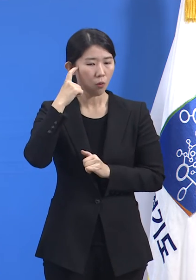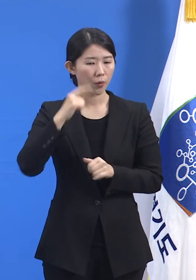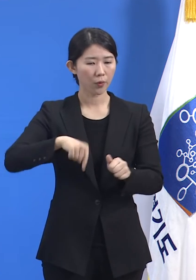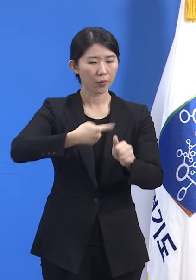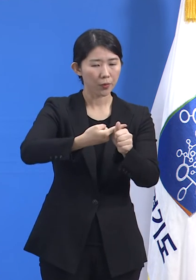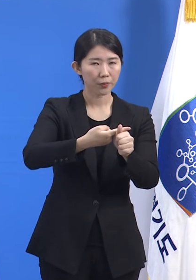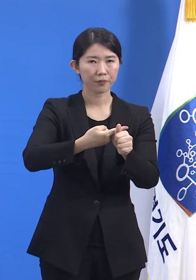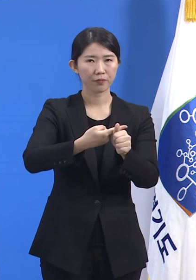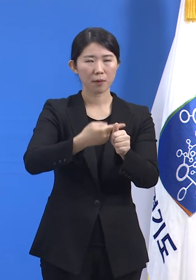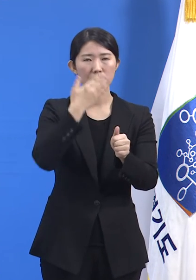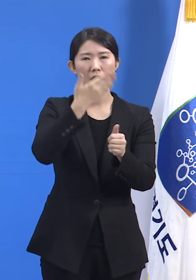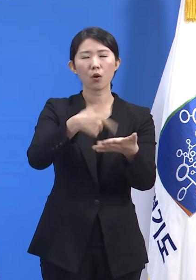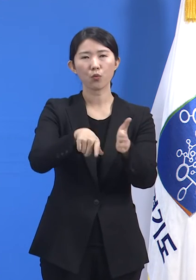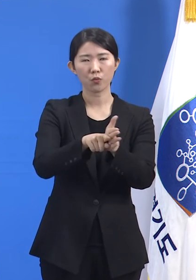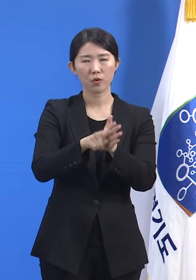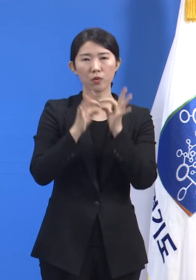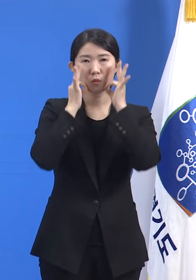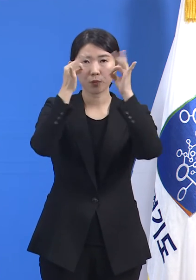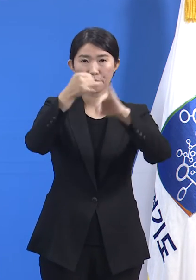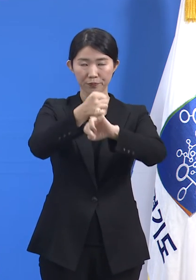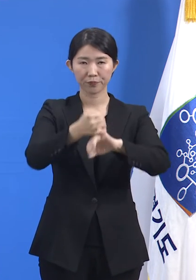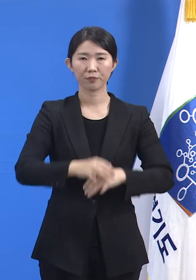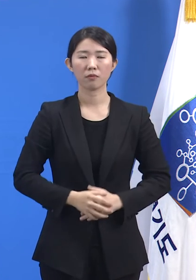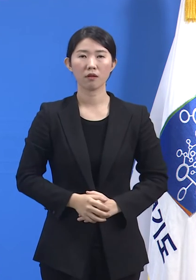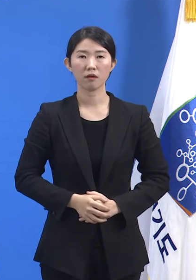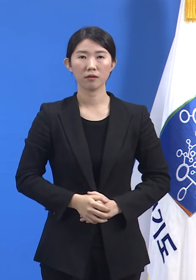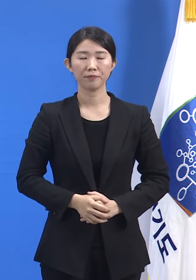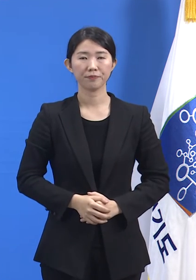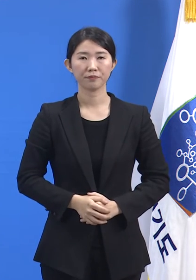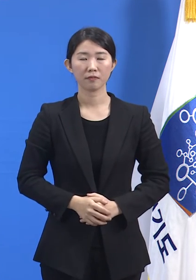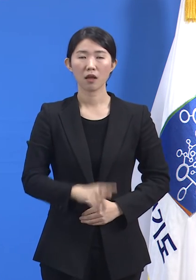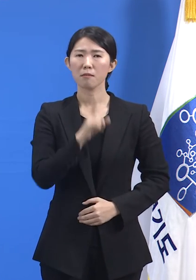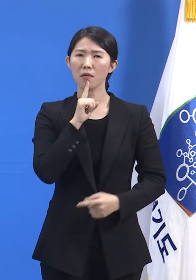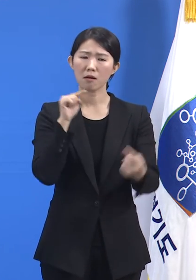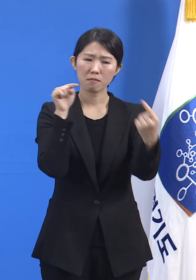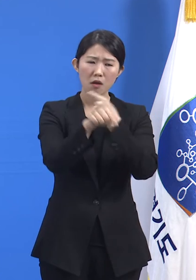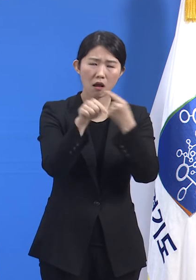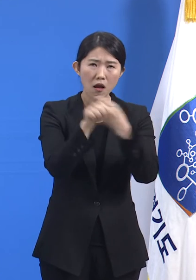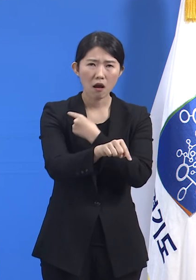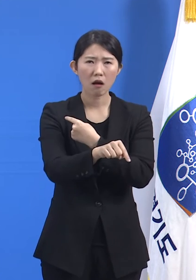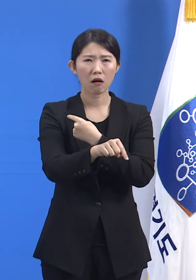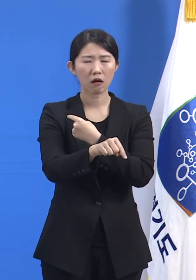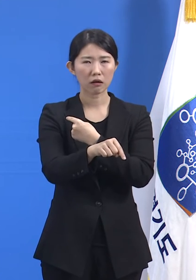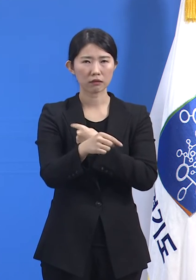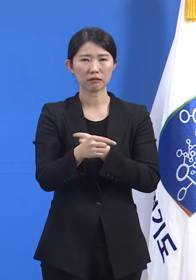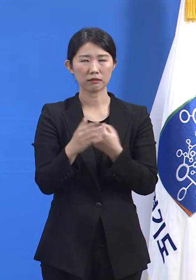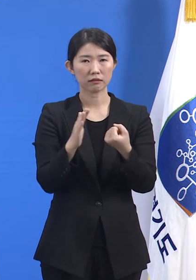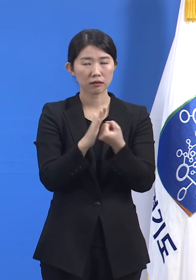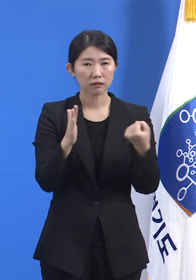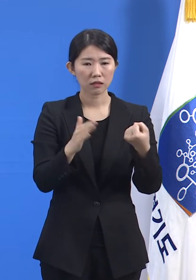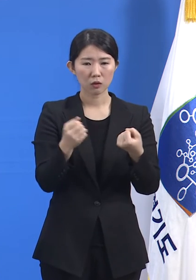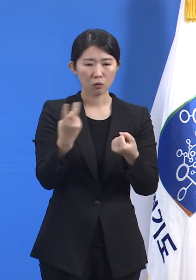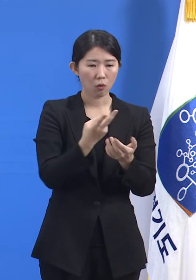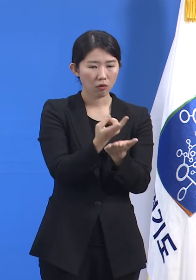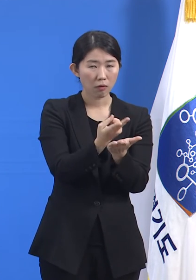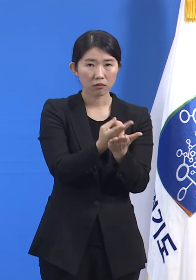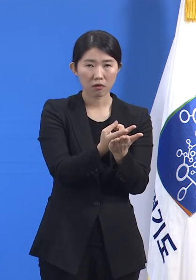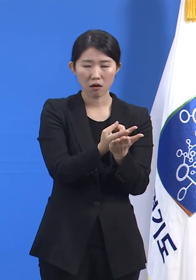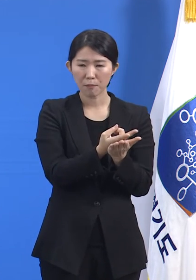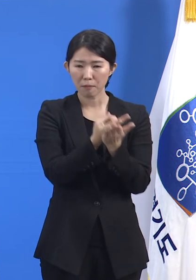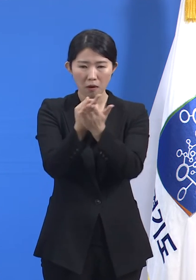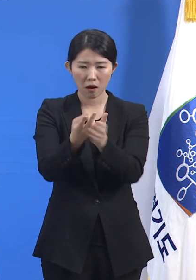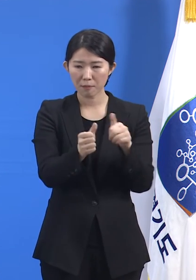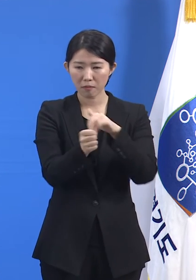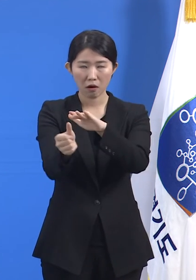언어적인 문제로 인해 기초역학조사를 신속하게 진행하고 병상을 배정하는 데도 어려움이 있습니다.